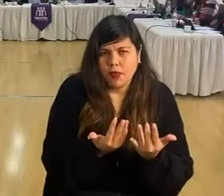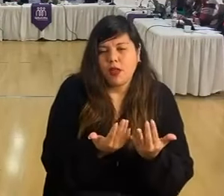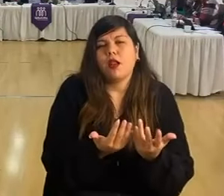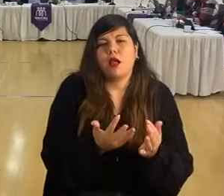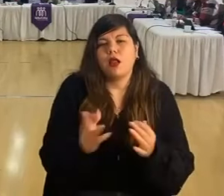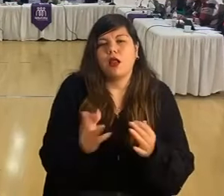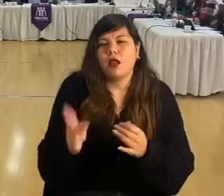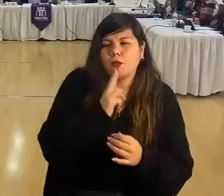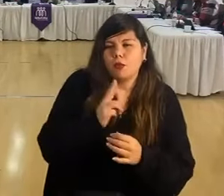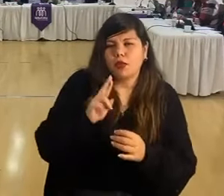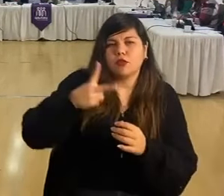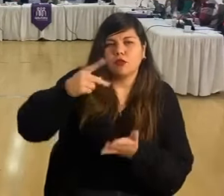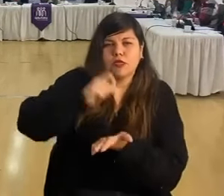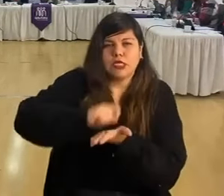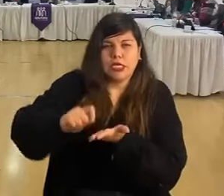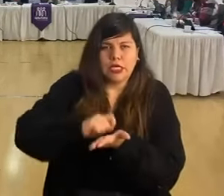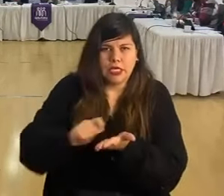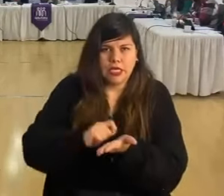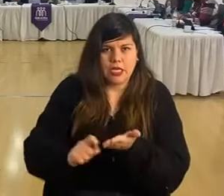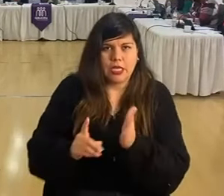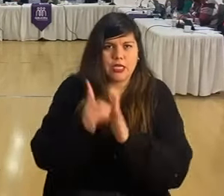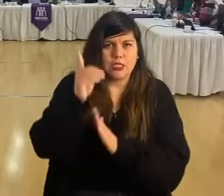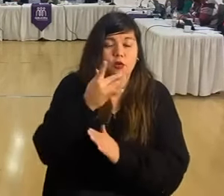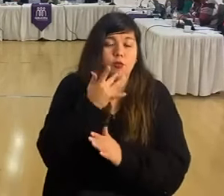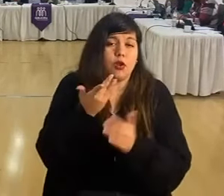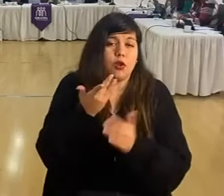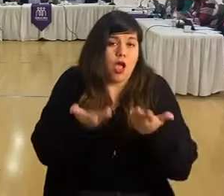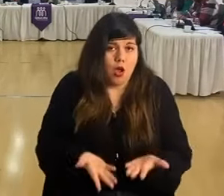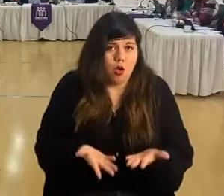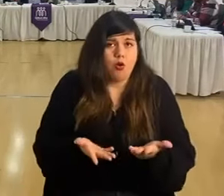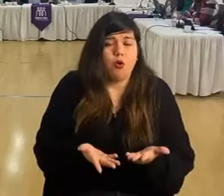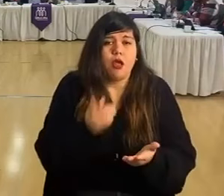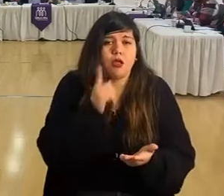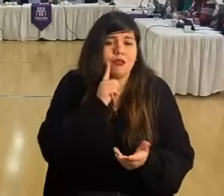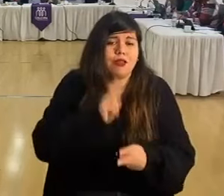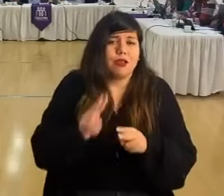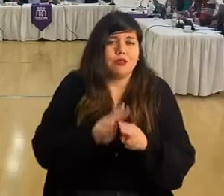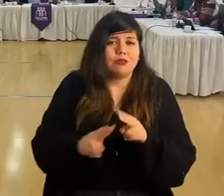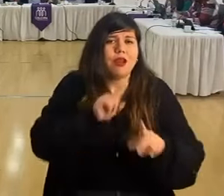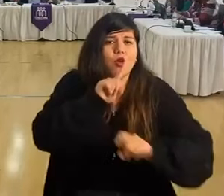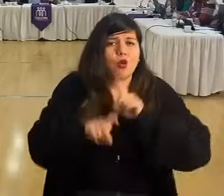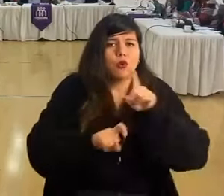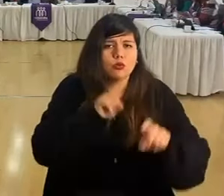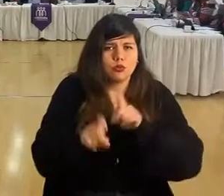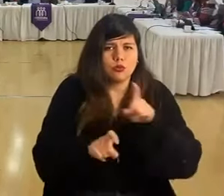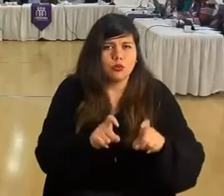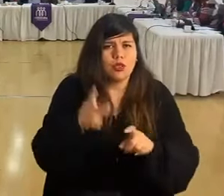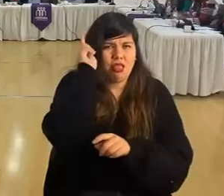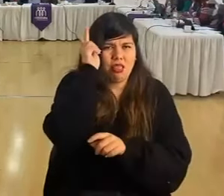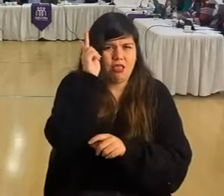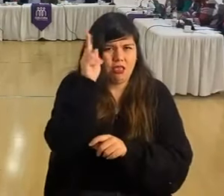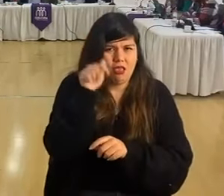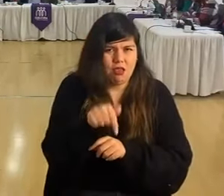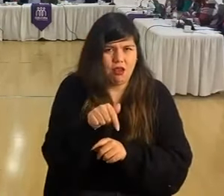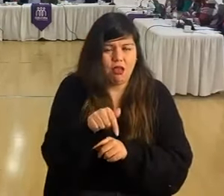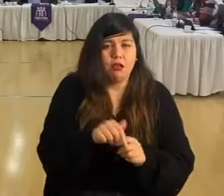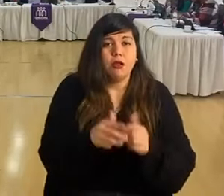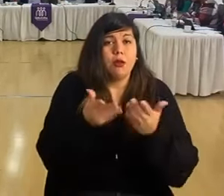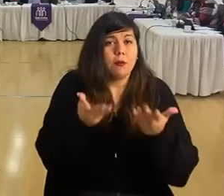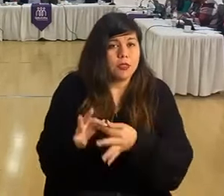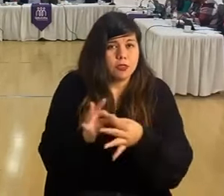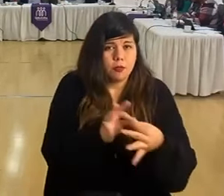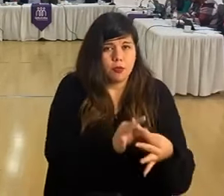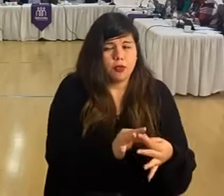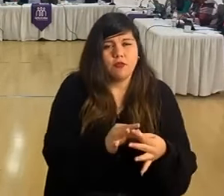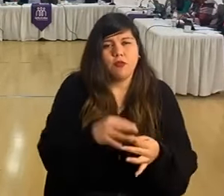de la subsecretaría de desarrollo, porque en este momento tiene que realizarse una consulta indígena, y para eso